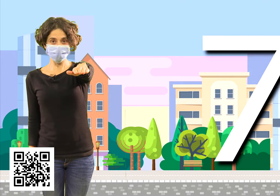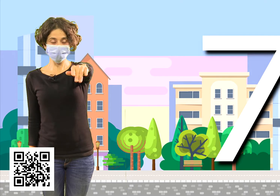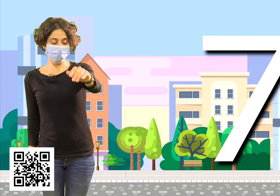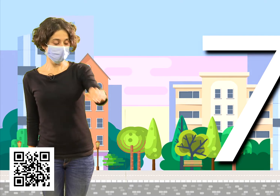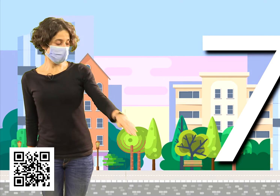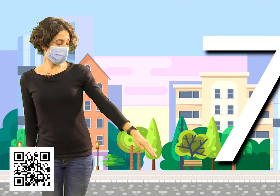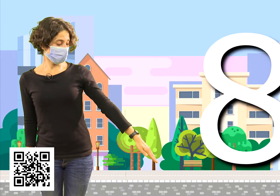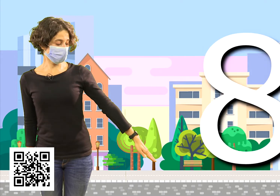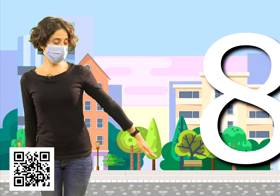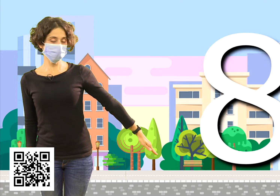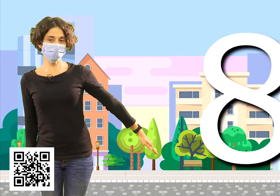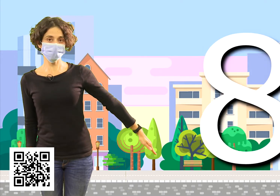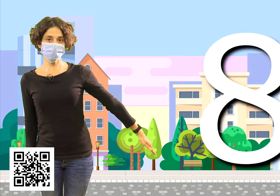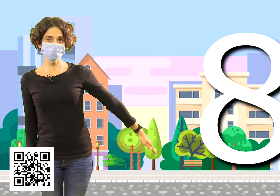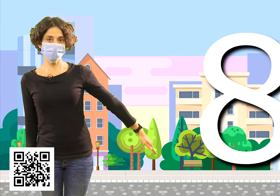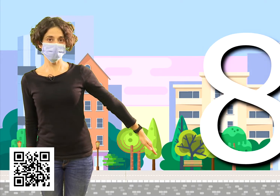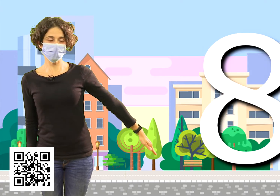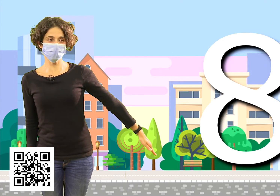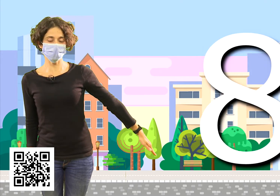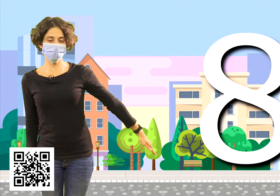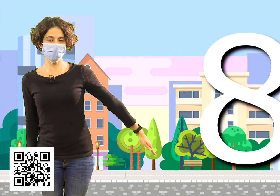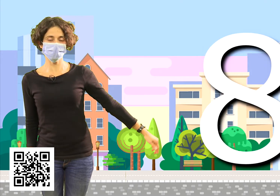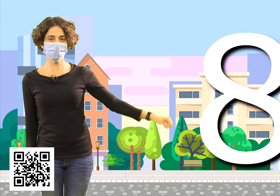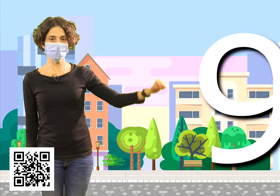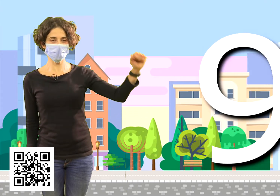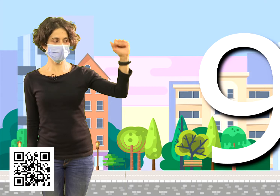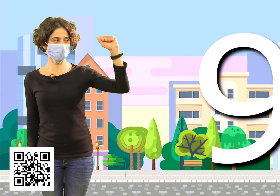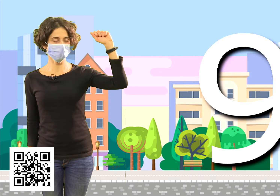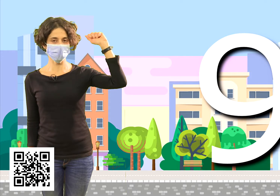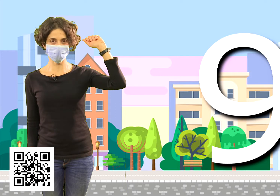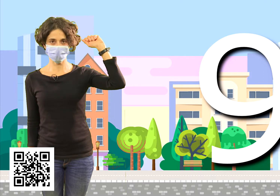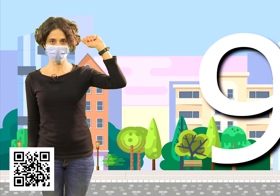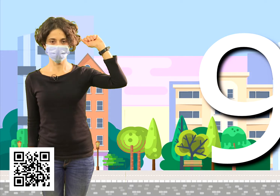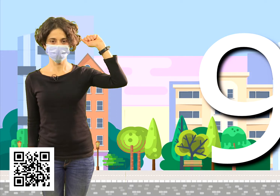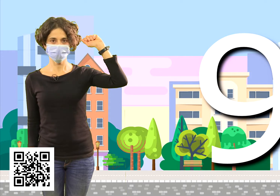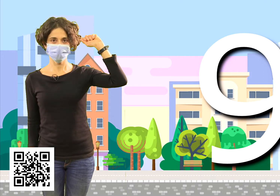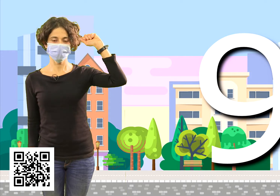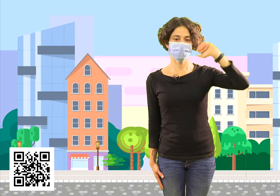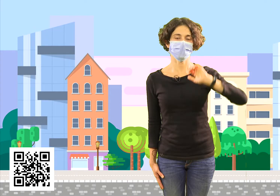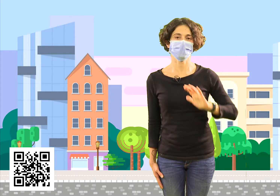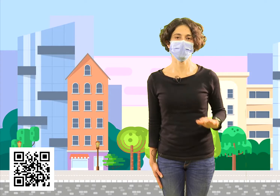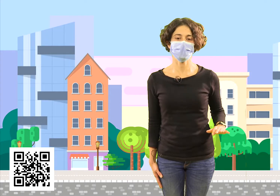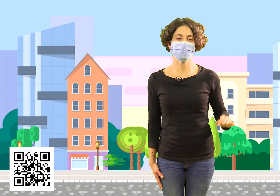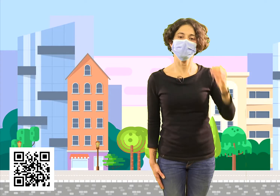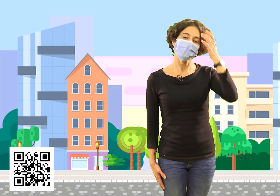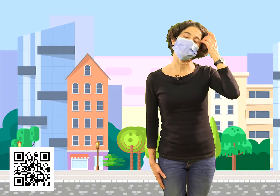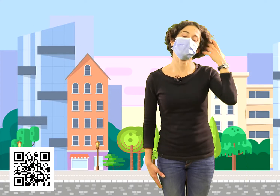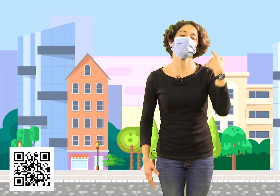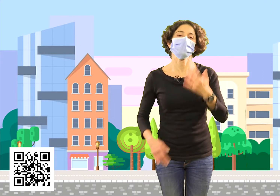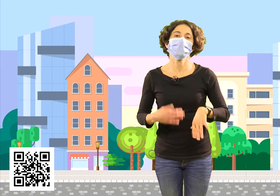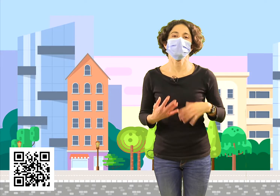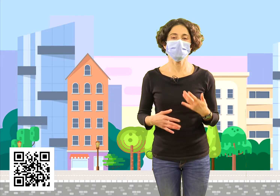8 y por último el 9. ¡Fenomenal!